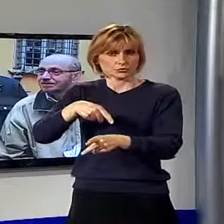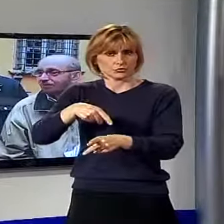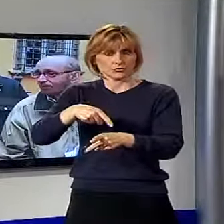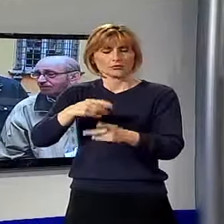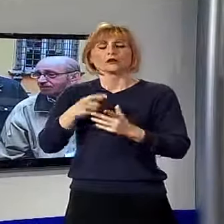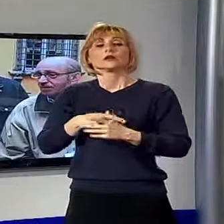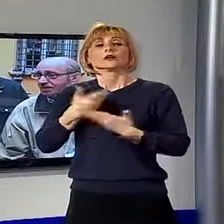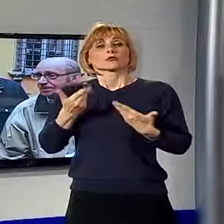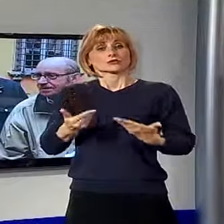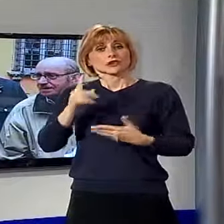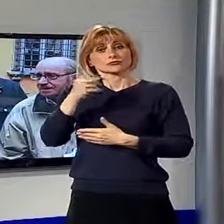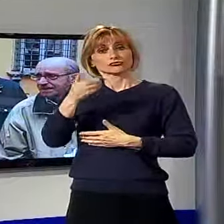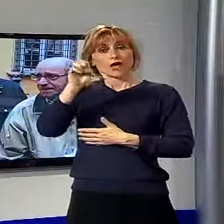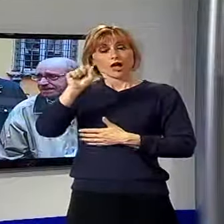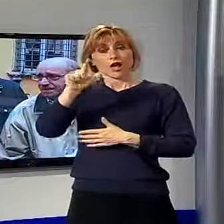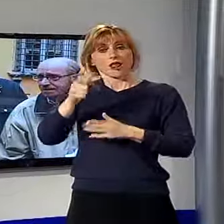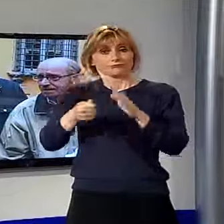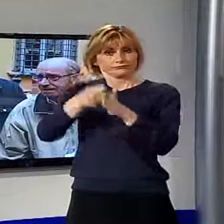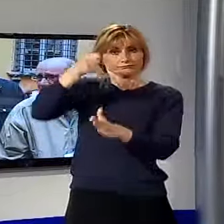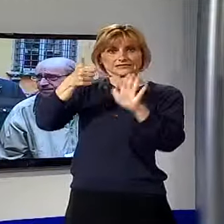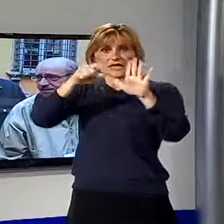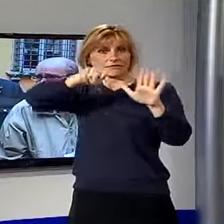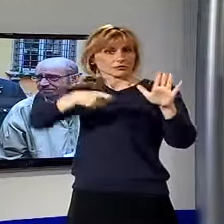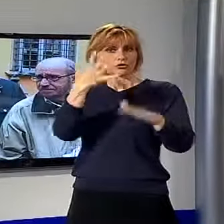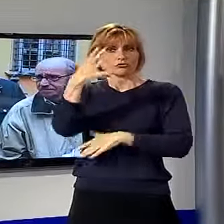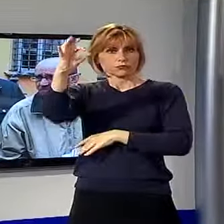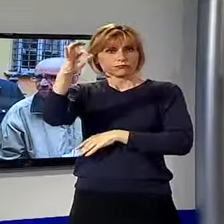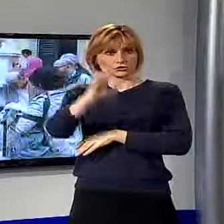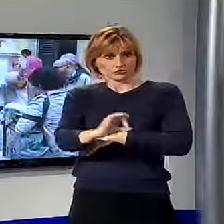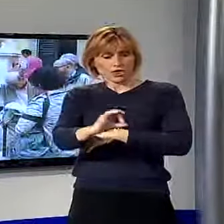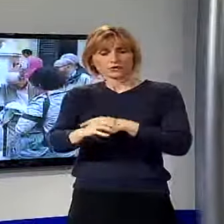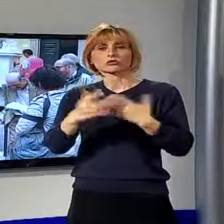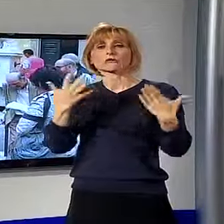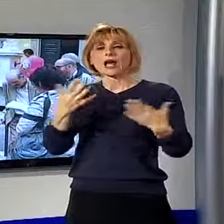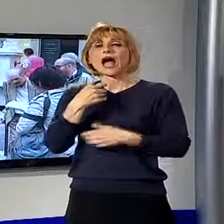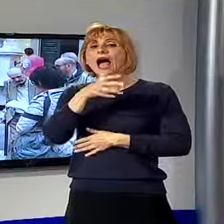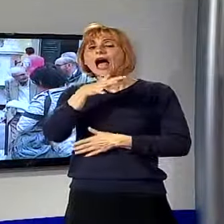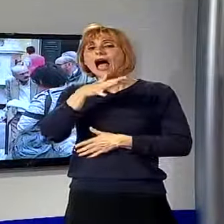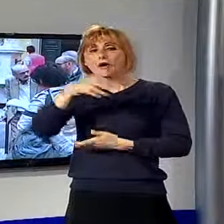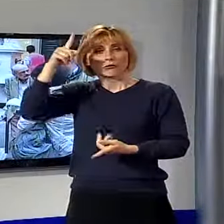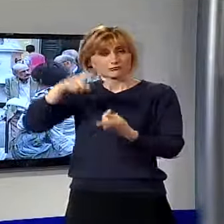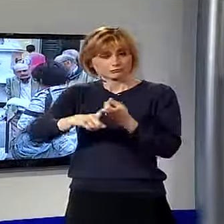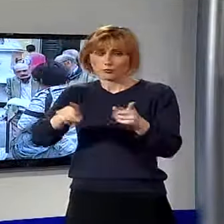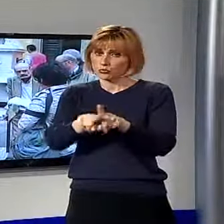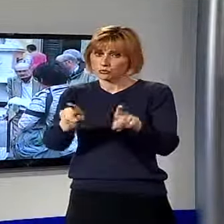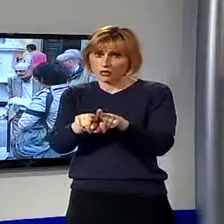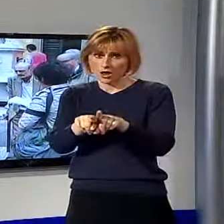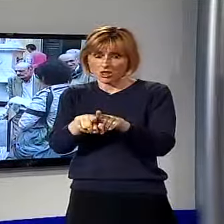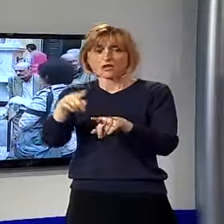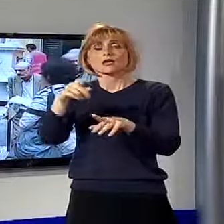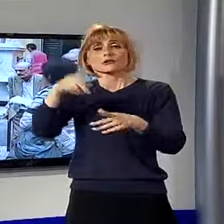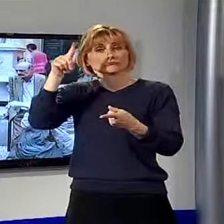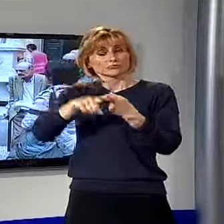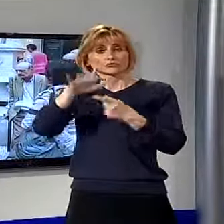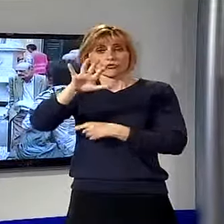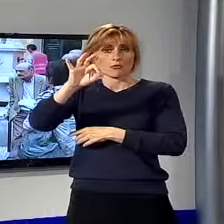'anno la Geal ha aumentato le tariffe del 6,5%, anche se i consumi d'acqua in tutta Lucca sono calati di quasi